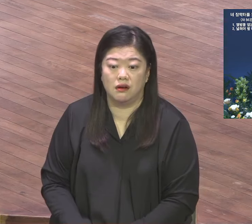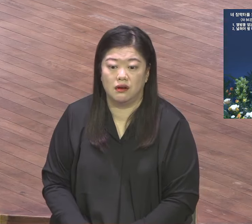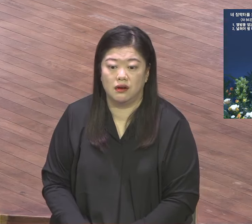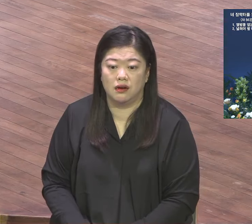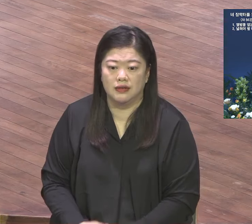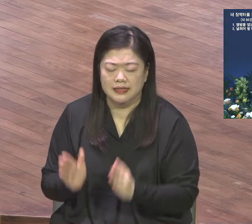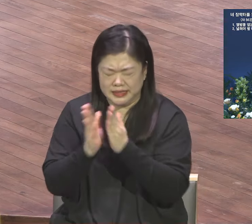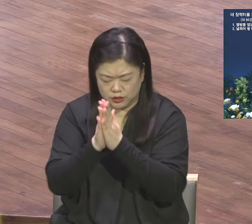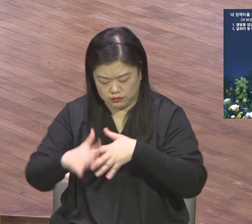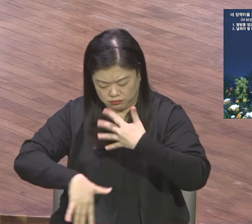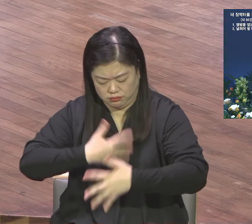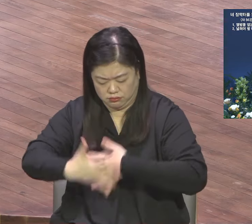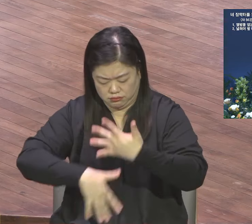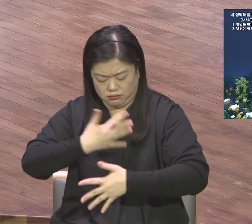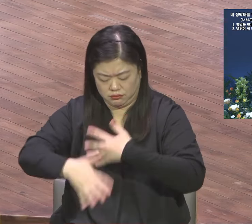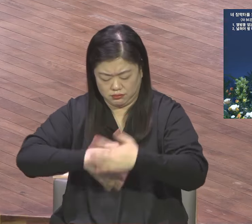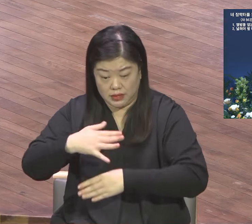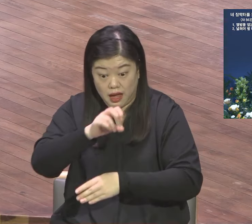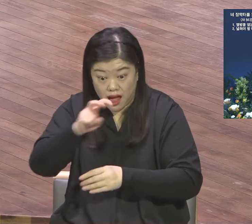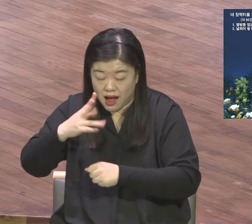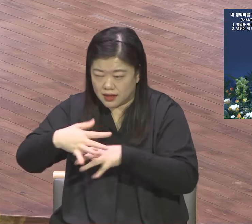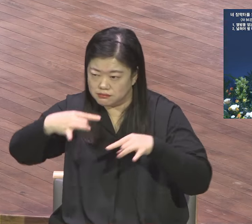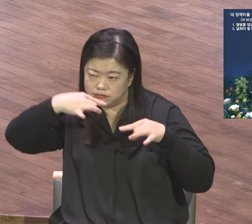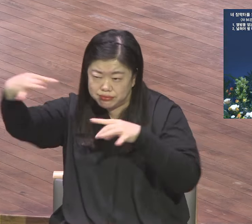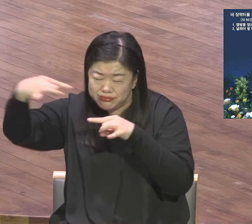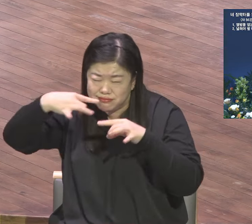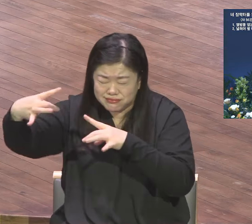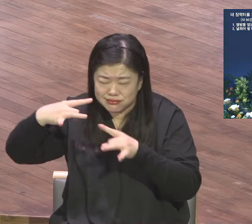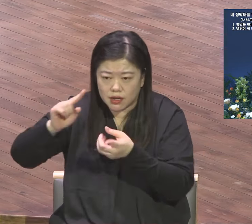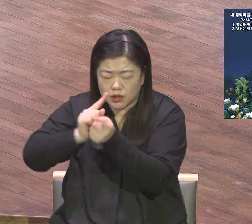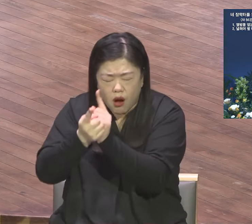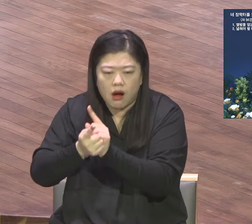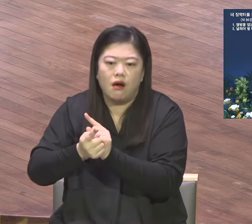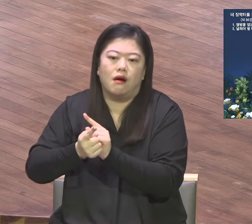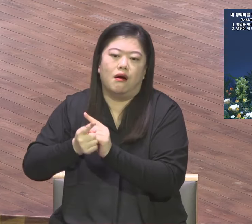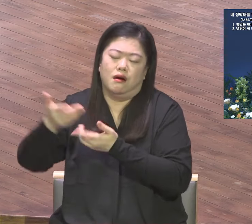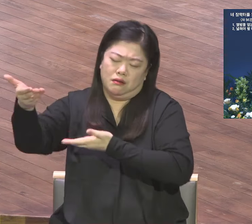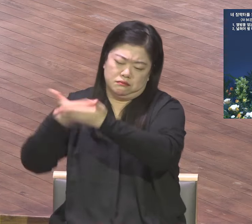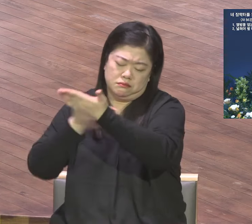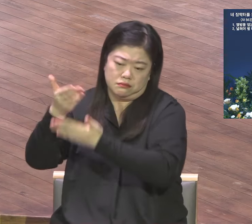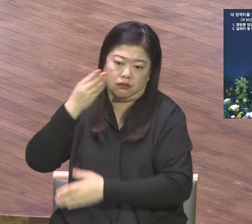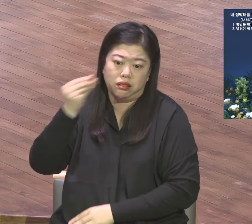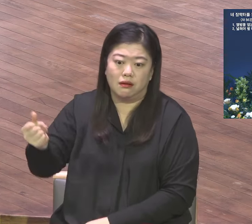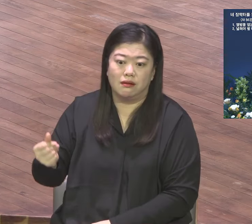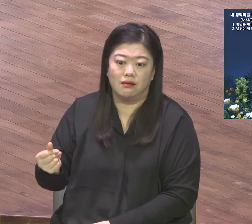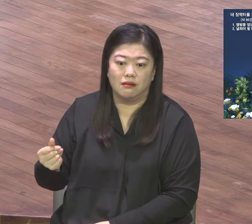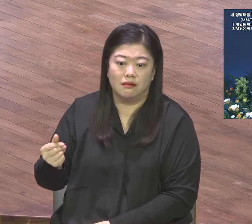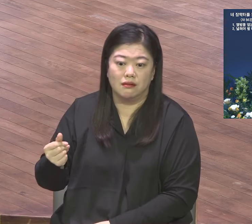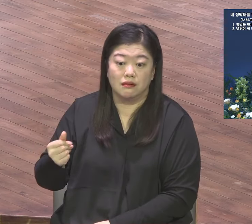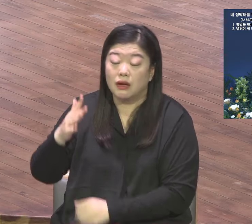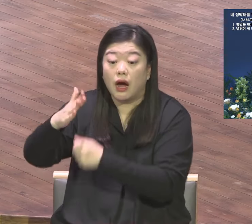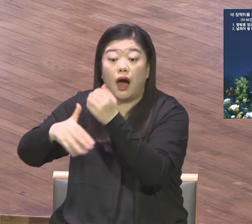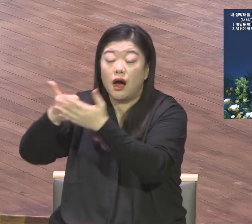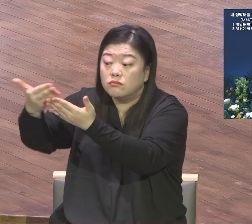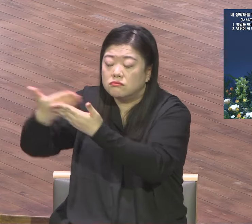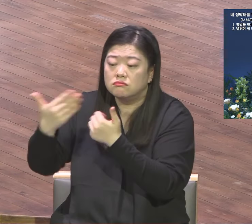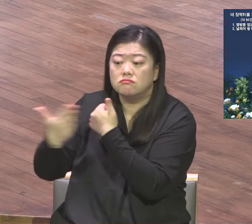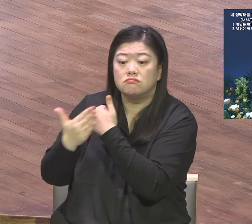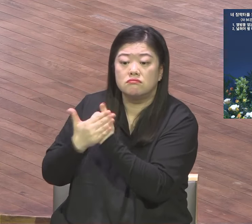보좌축구를 체험하게 되면 걸림돌이 없어요 뭐가 걸림돌 되겠어요 걸림돌이 없어요 걸림돌 밤새도록